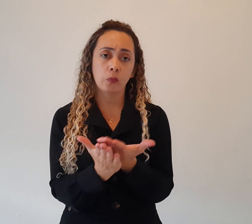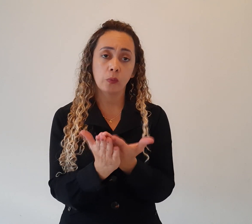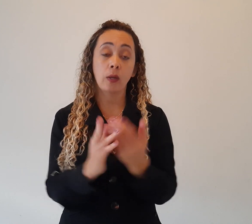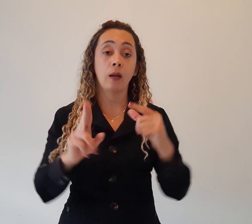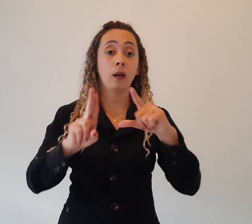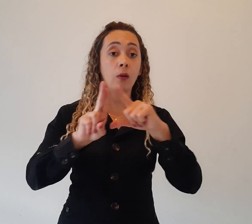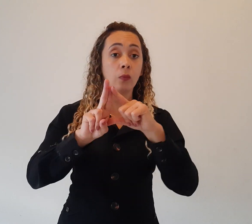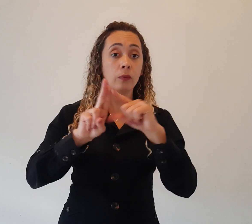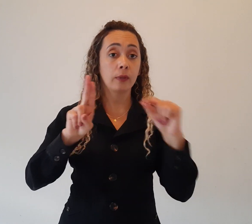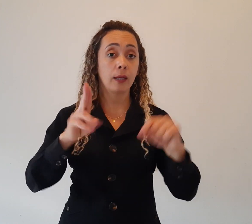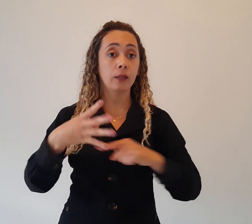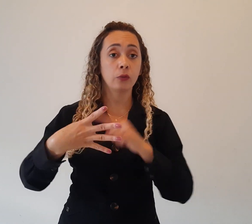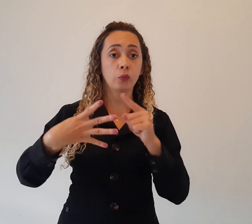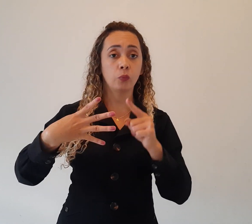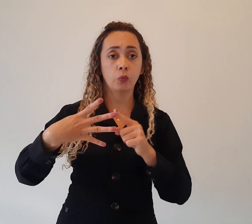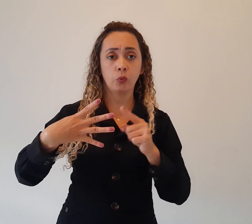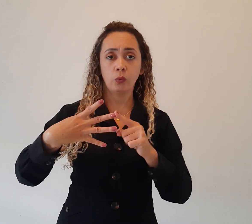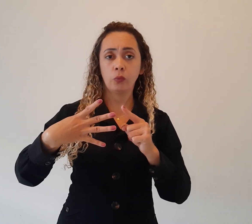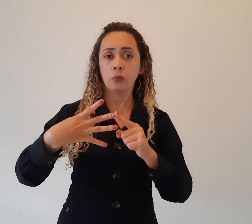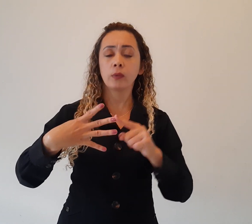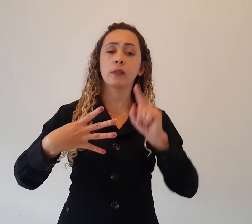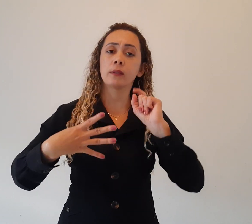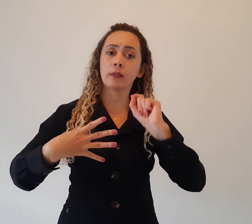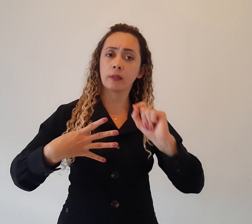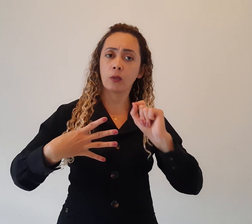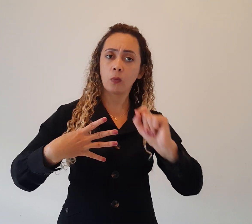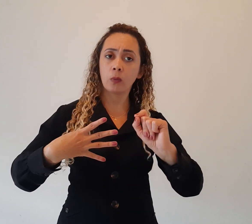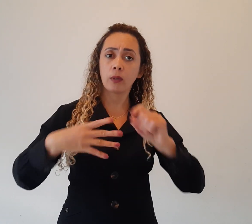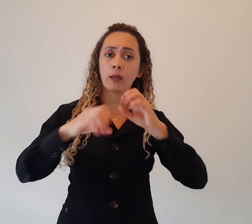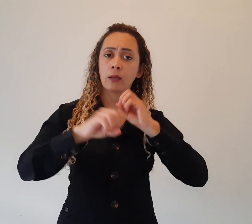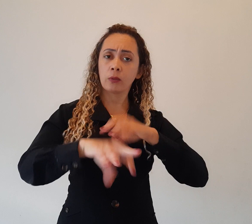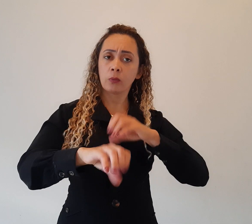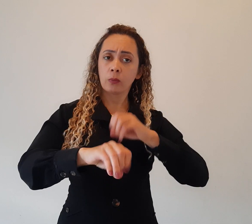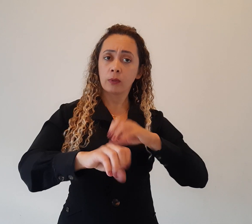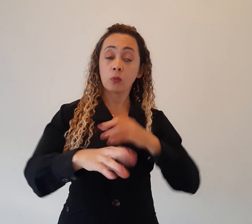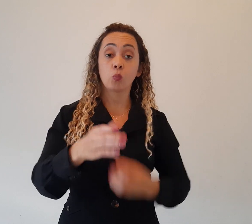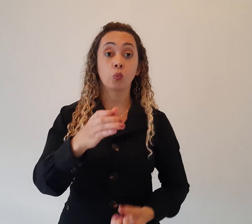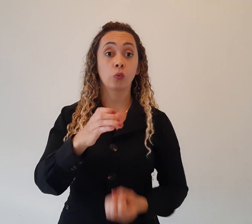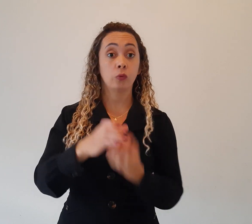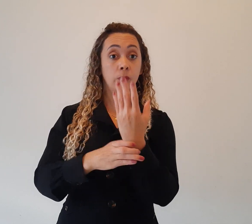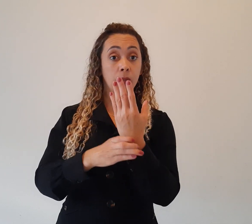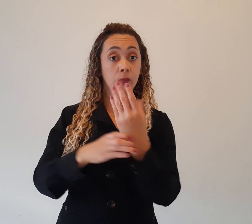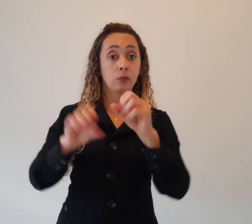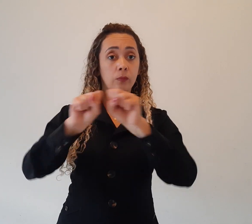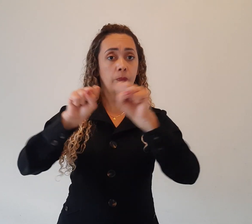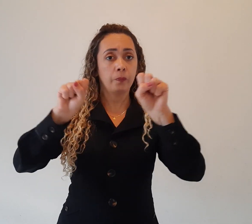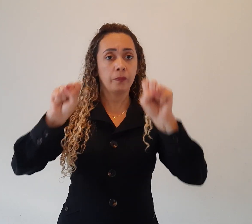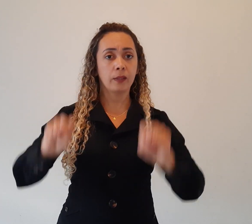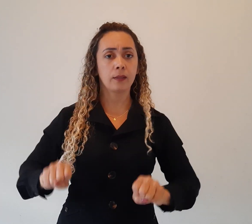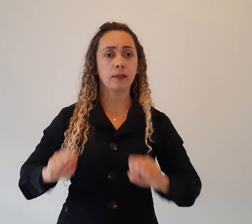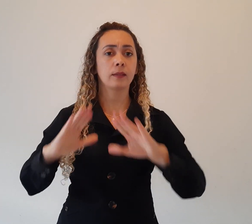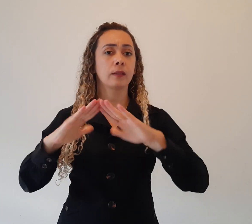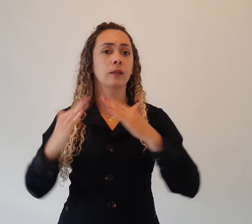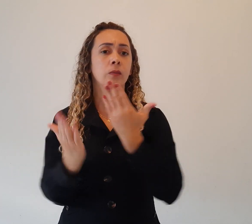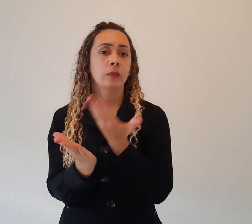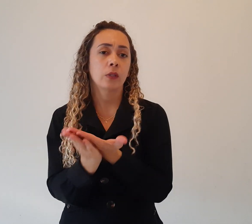a educação, o renascimento, ao surgimento dos sistemas escolares. Nesse momento, veríamos como as